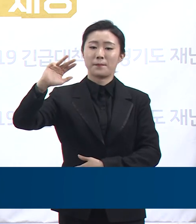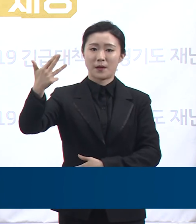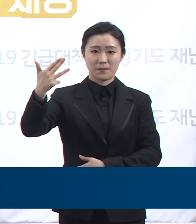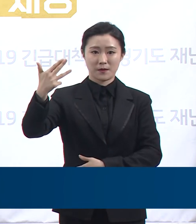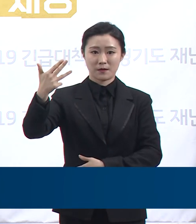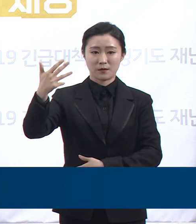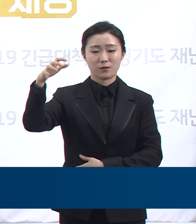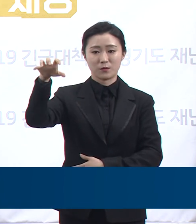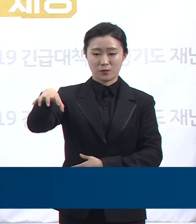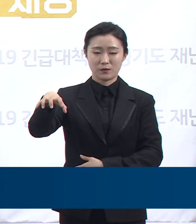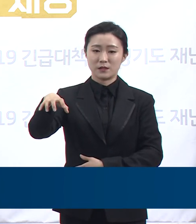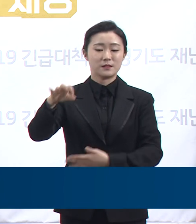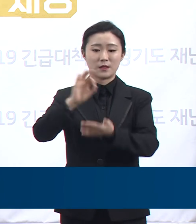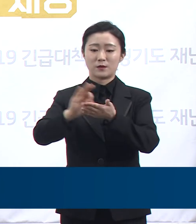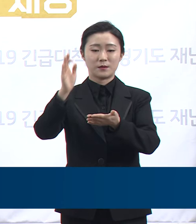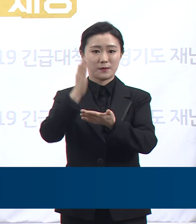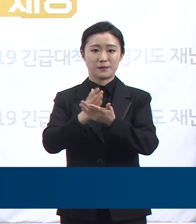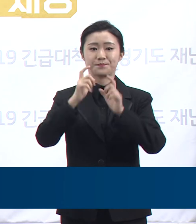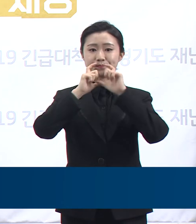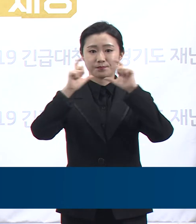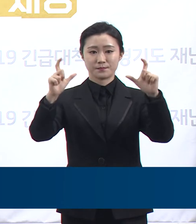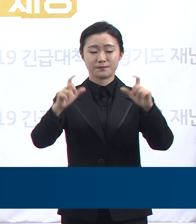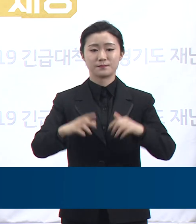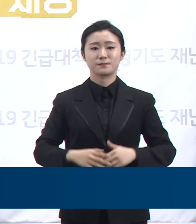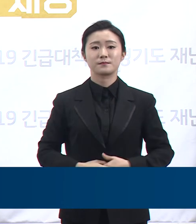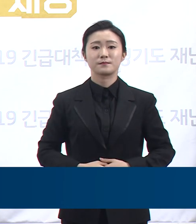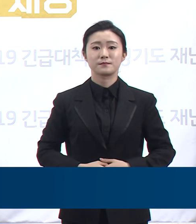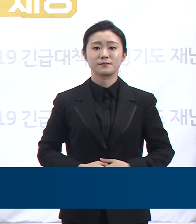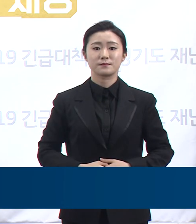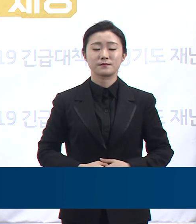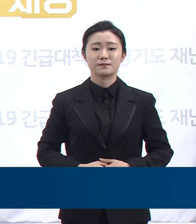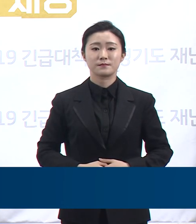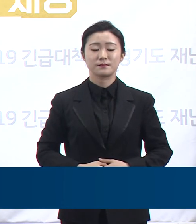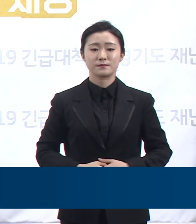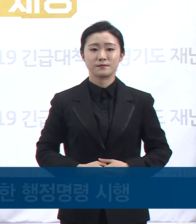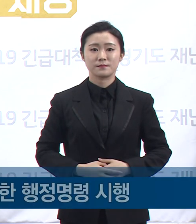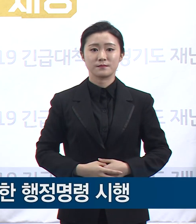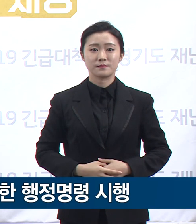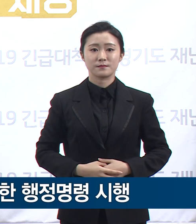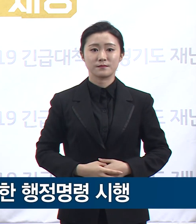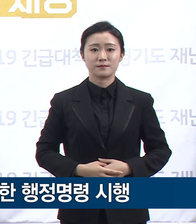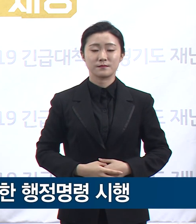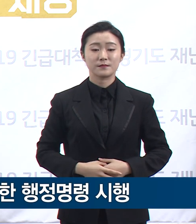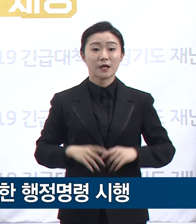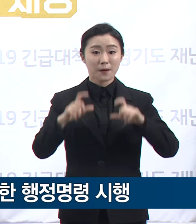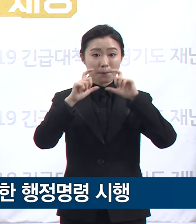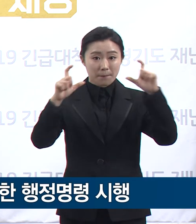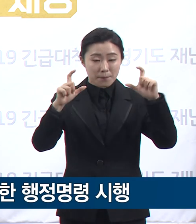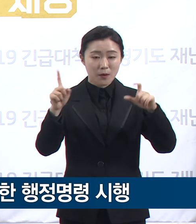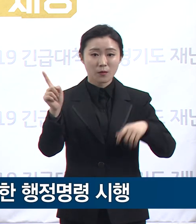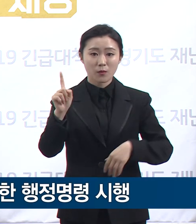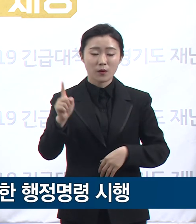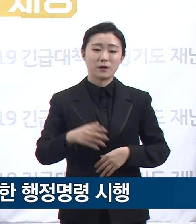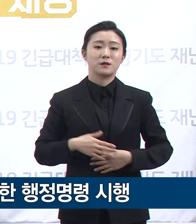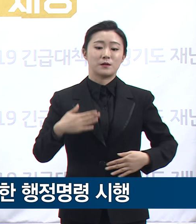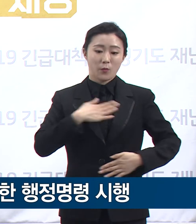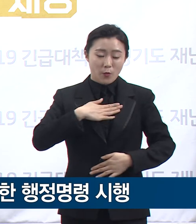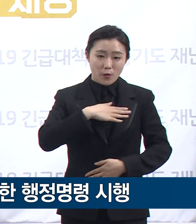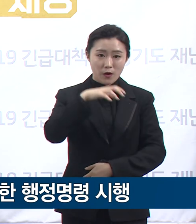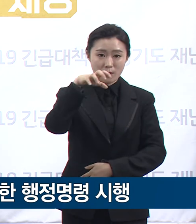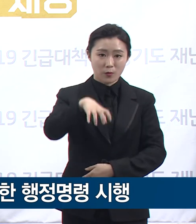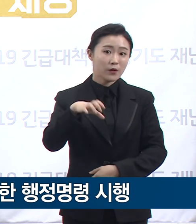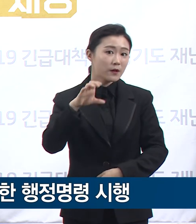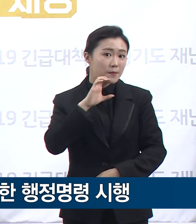행정명령을 시행함을 말씀드립니다. 위의 행정명령에는 유흥시설, 다방, 목욕장업의